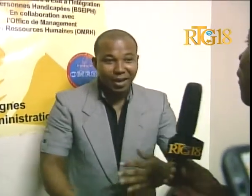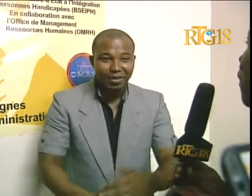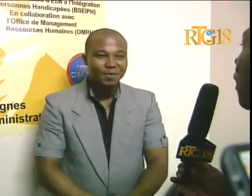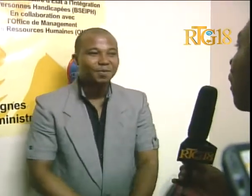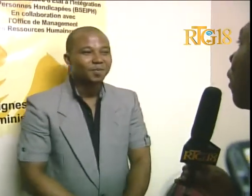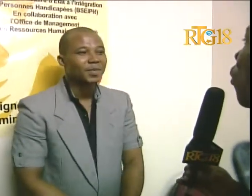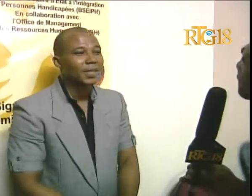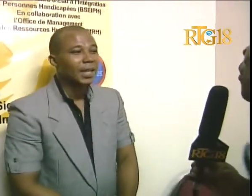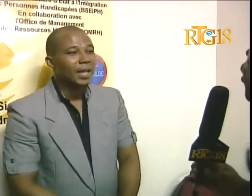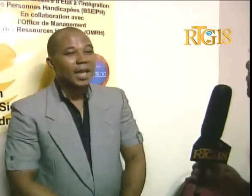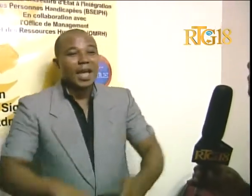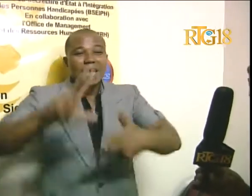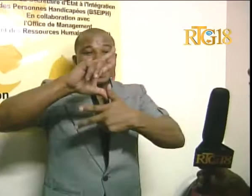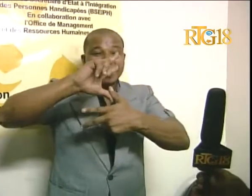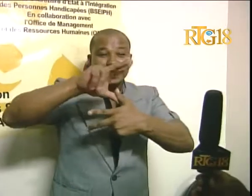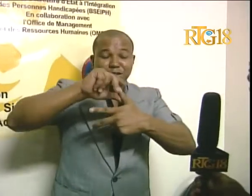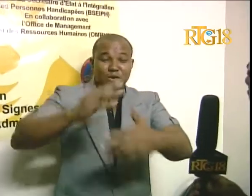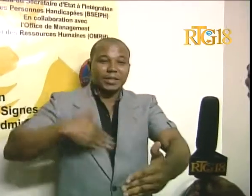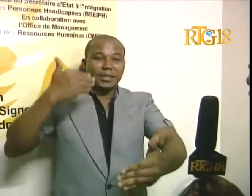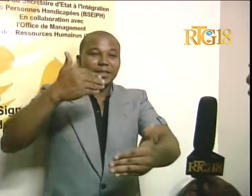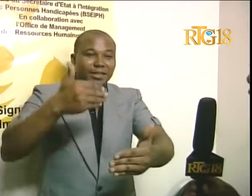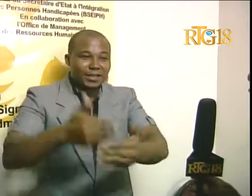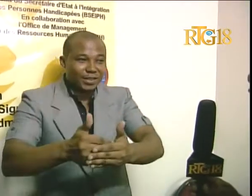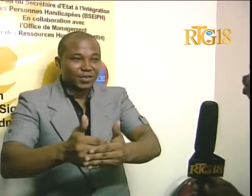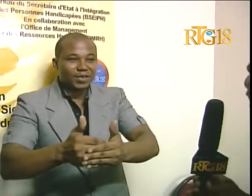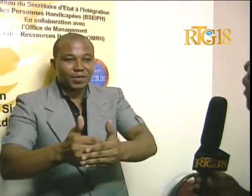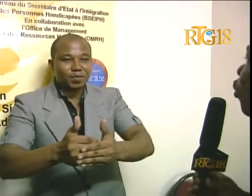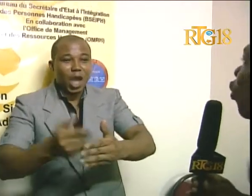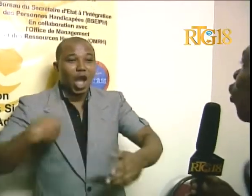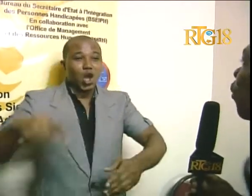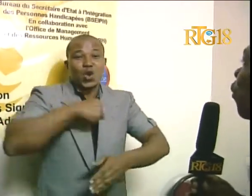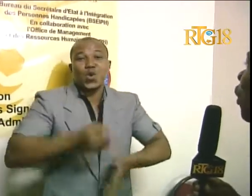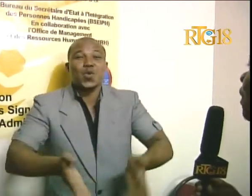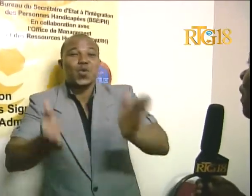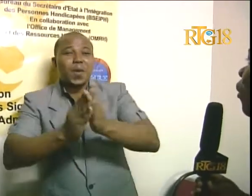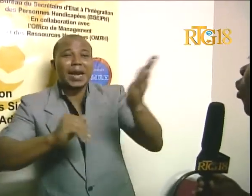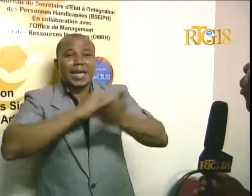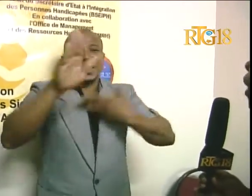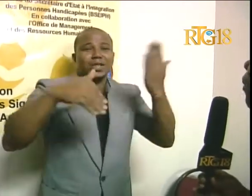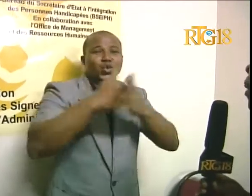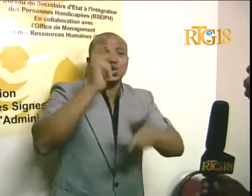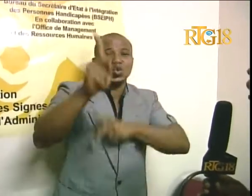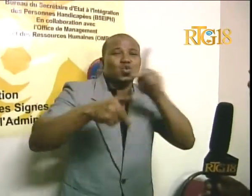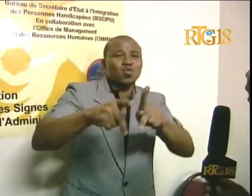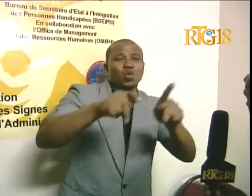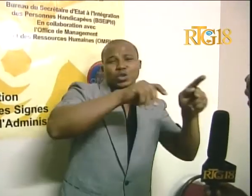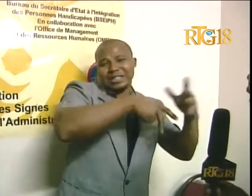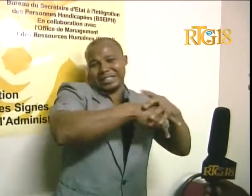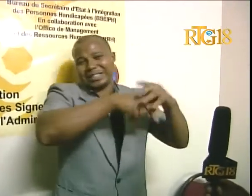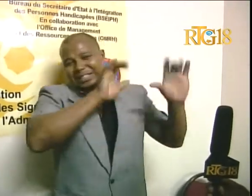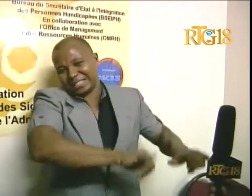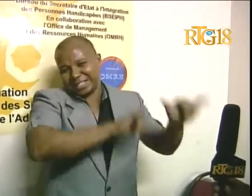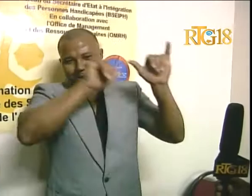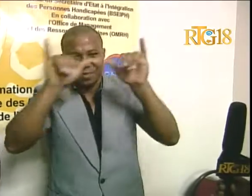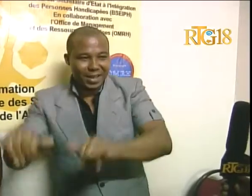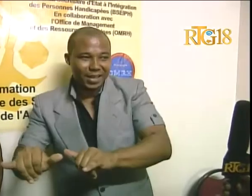ibalila. Gon si, klon kiri ve, nou mando, pou retikre ko, bolan, me, bo rivier,